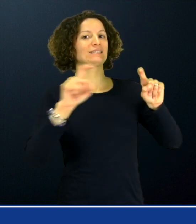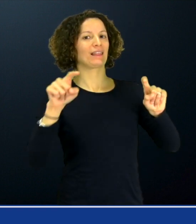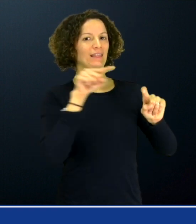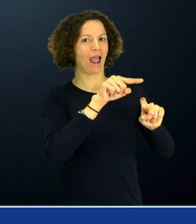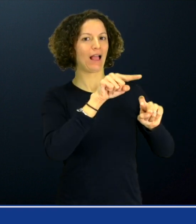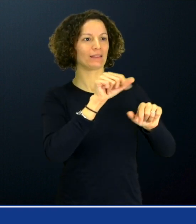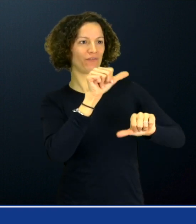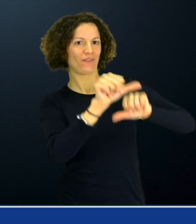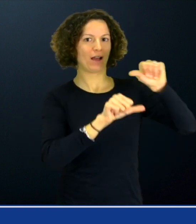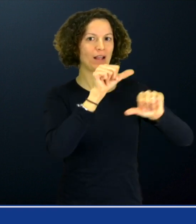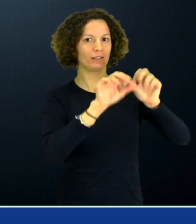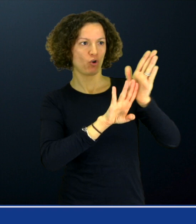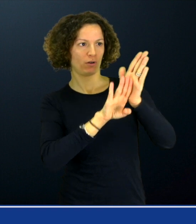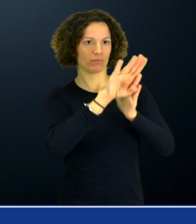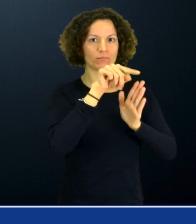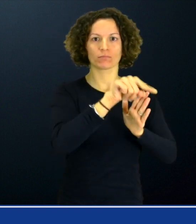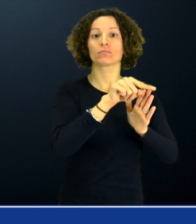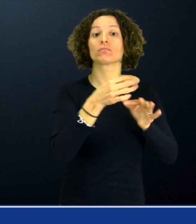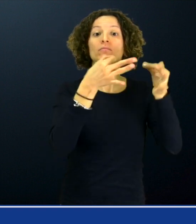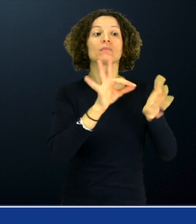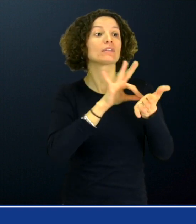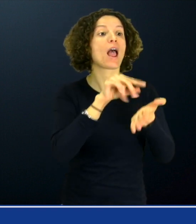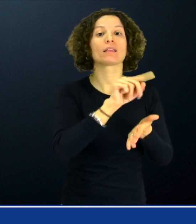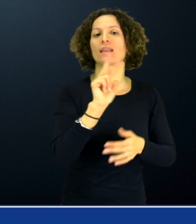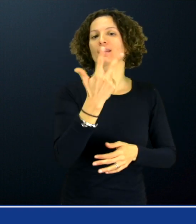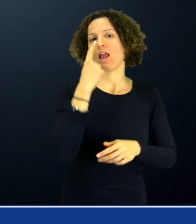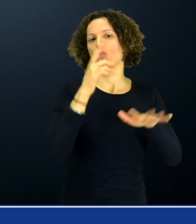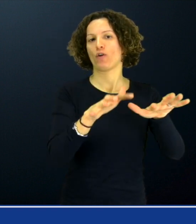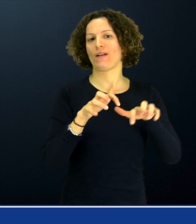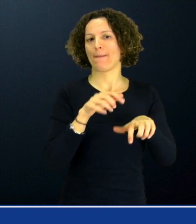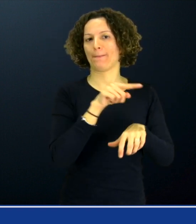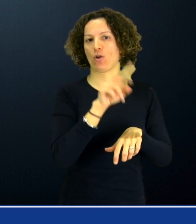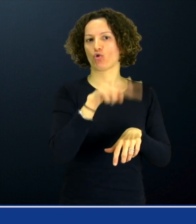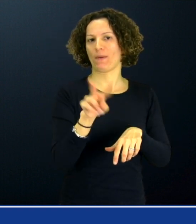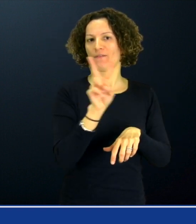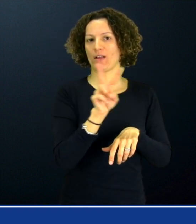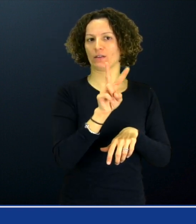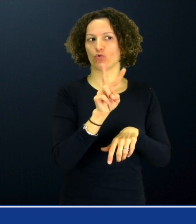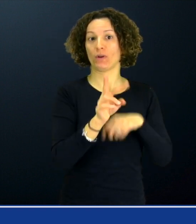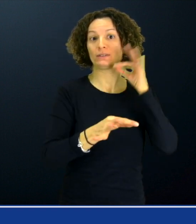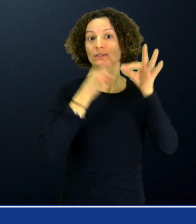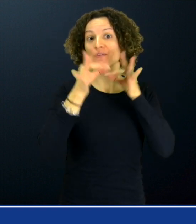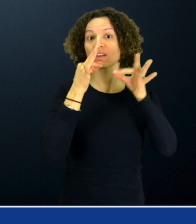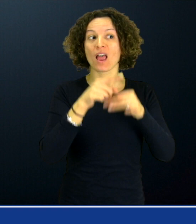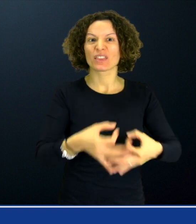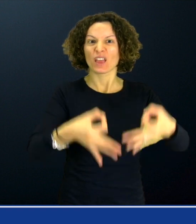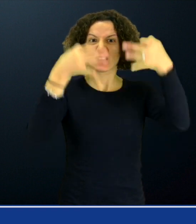Va tenuto conto che l'indice ISTAT preso in considerazione è del 3 novembre 2022, non è il dato